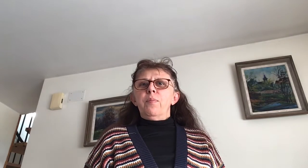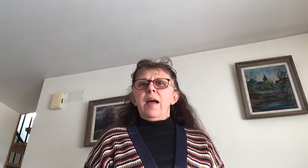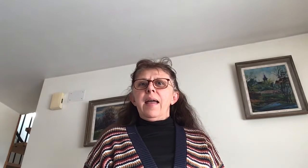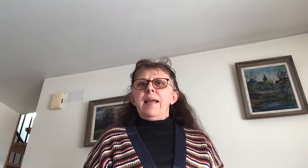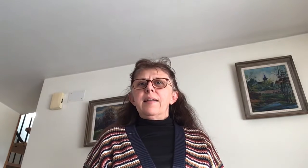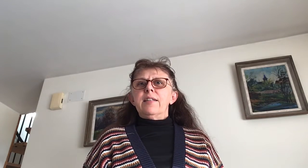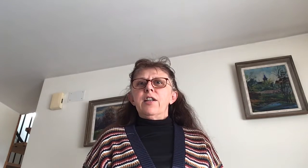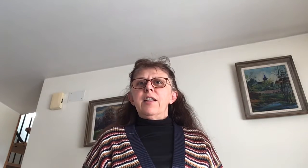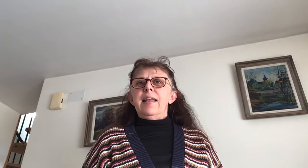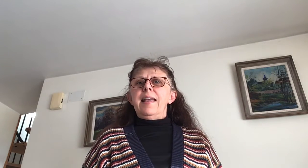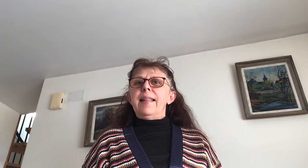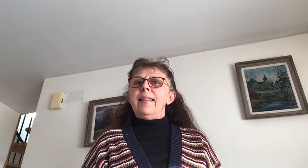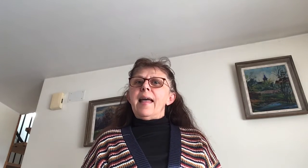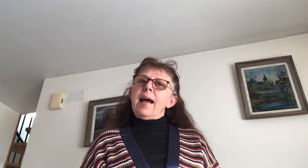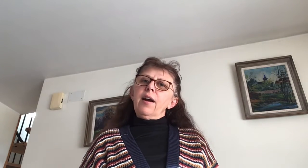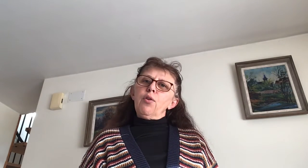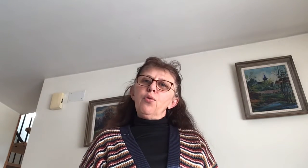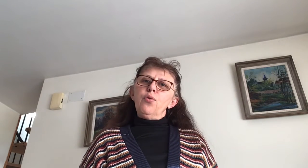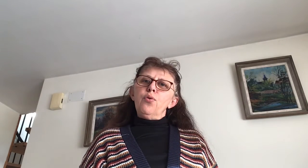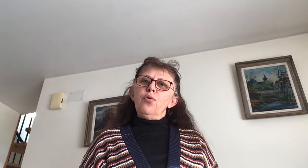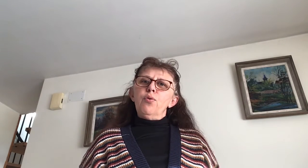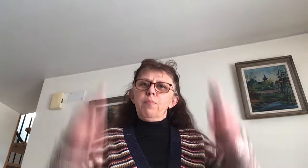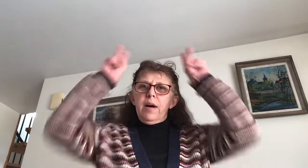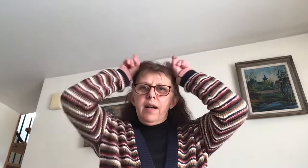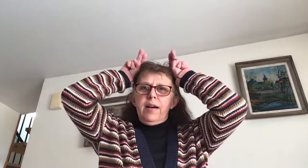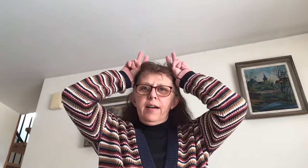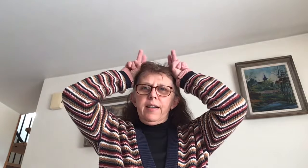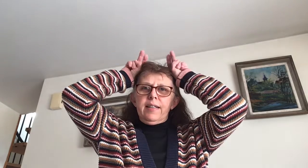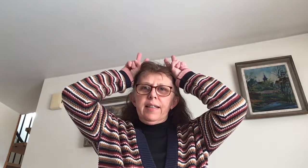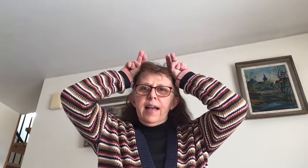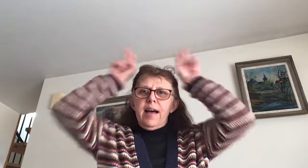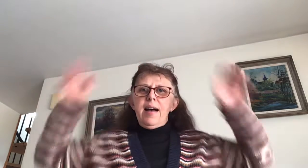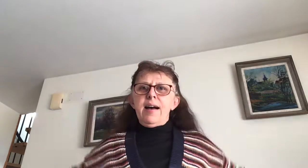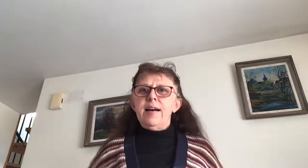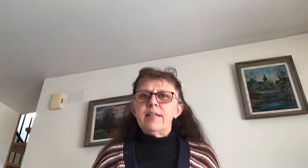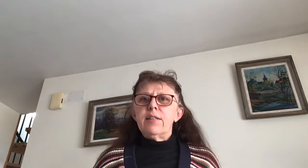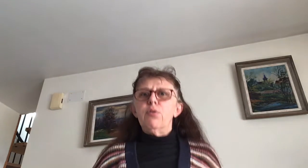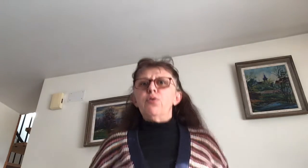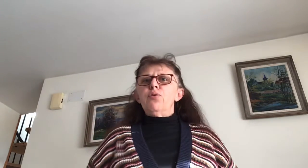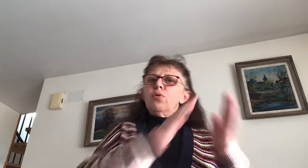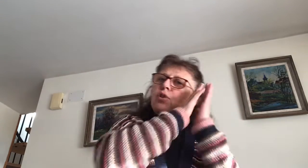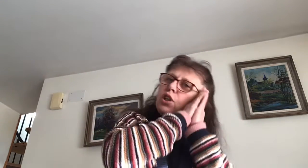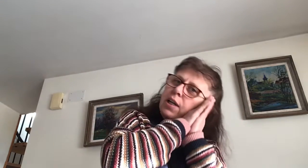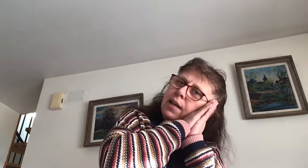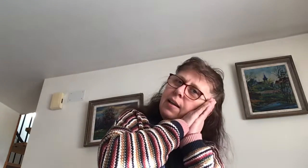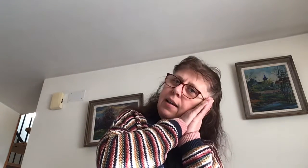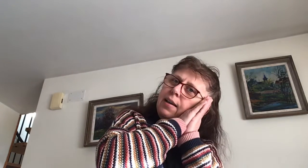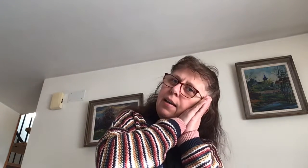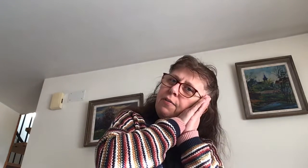Ässchen in der Grube, saß und schlief,